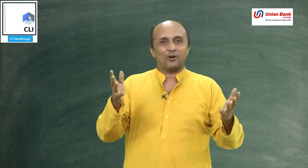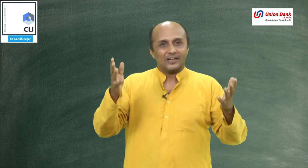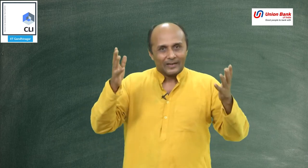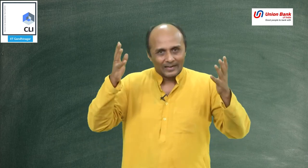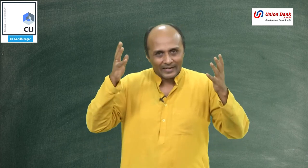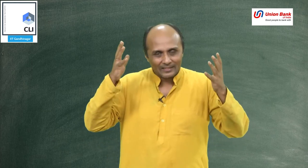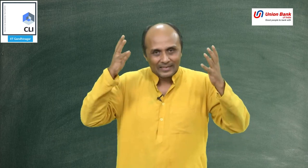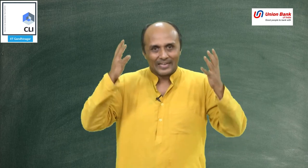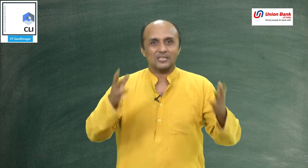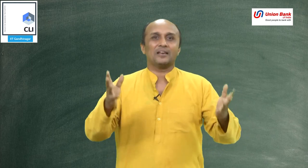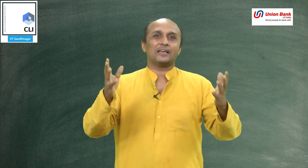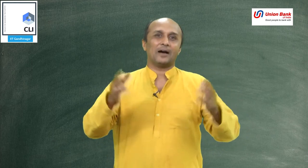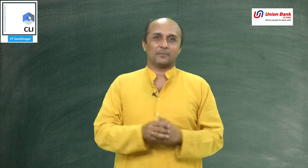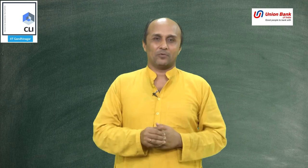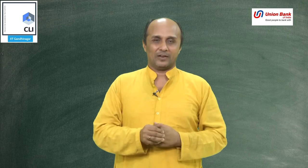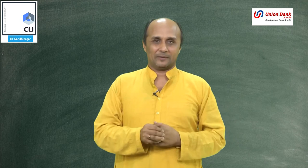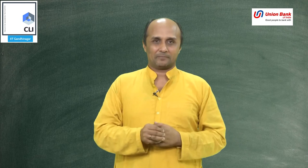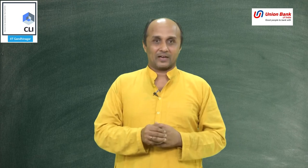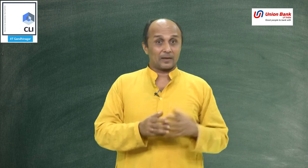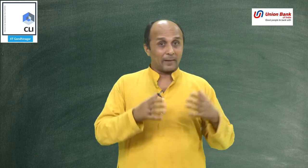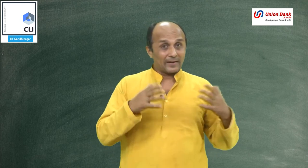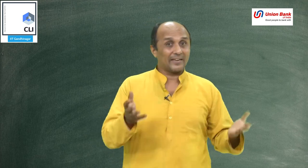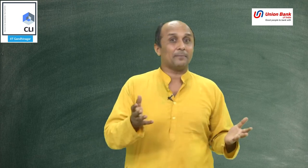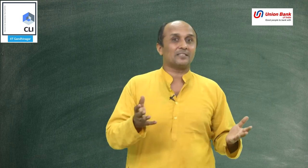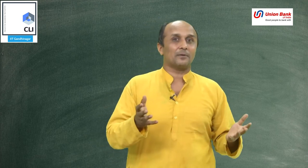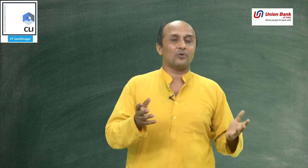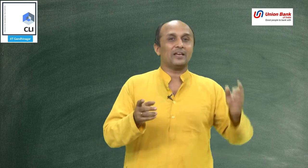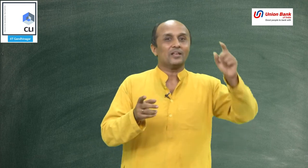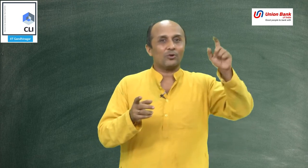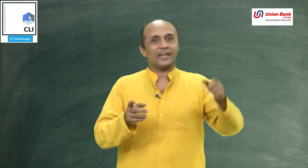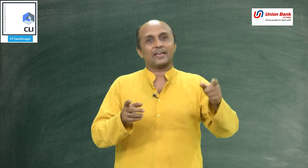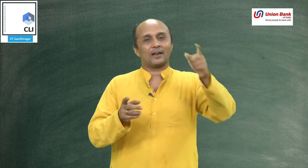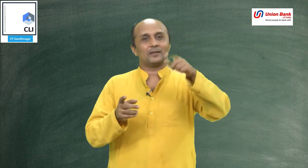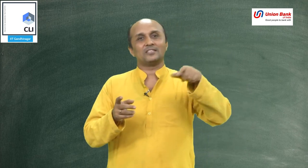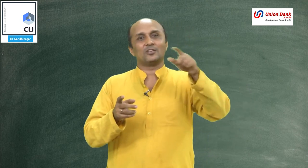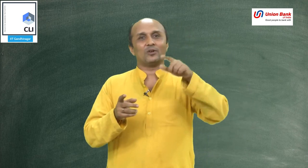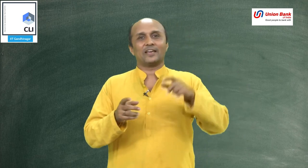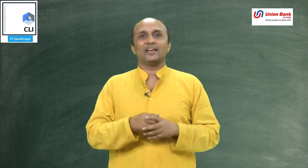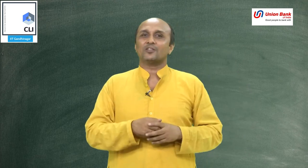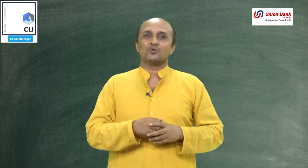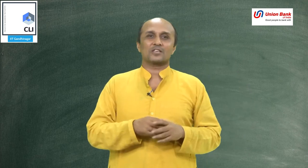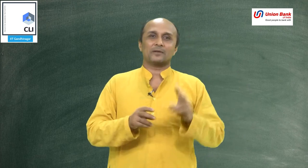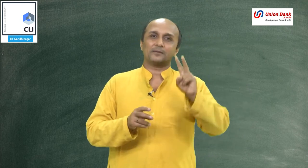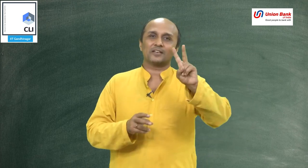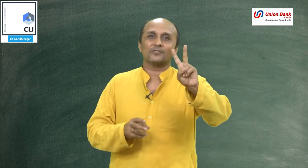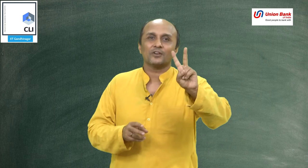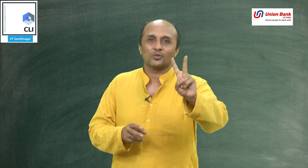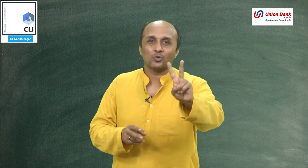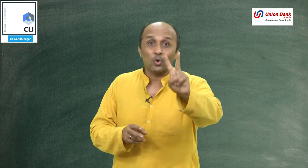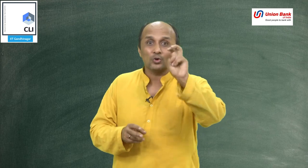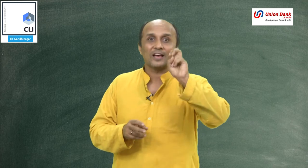गनित decimal की भाशा में बोलें अगर binary की भाशा में बोलें तो 1 के बराबद 0 लिखेंगे तो उसका मतलब सिर्फ 2 होता